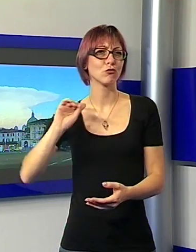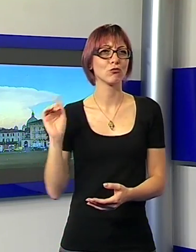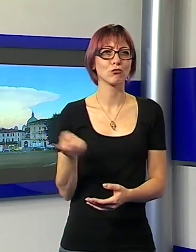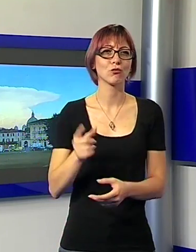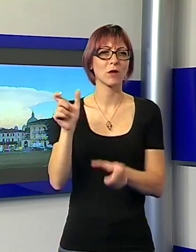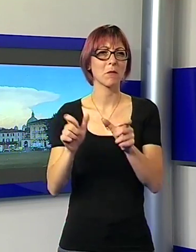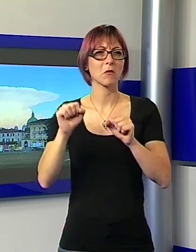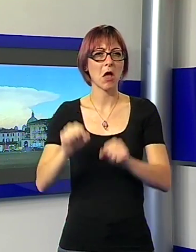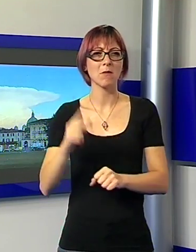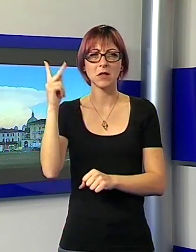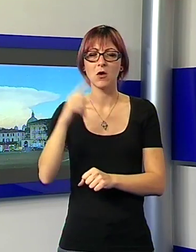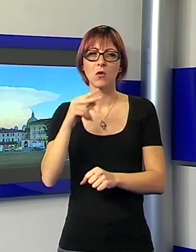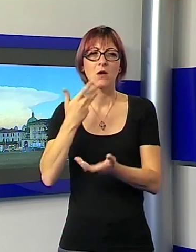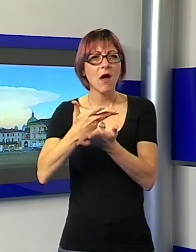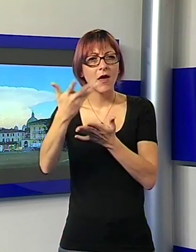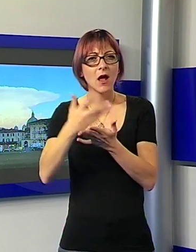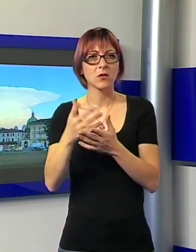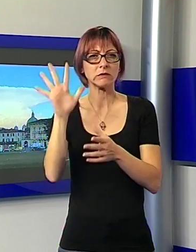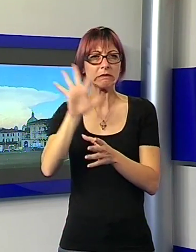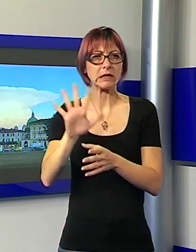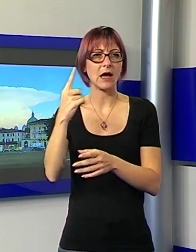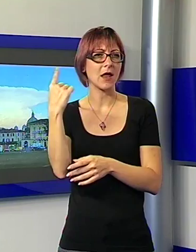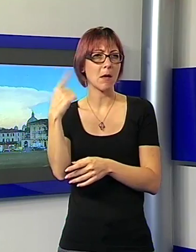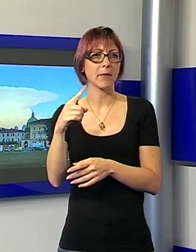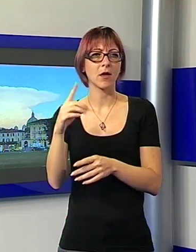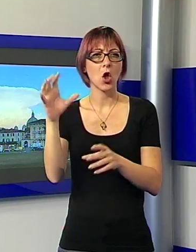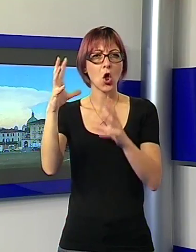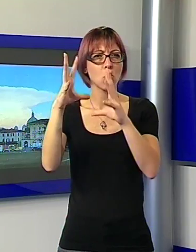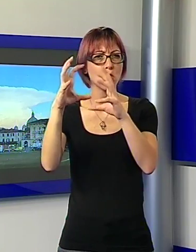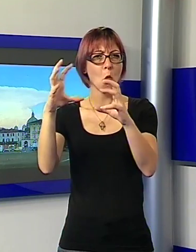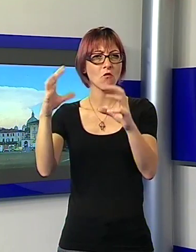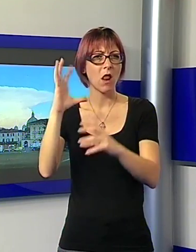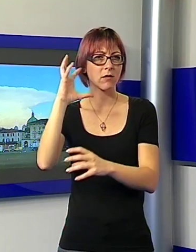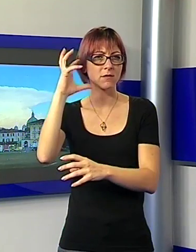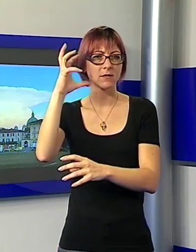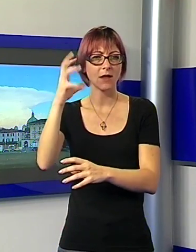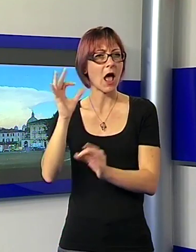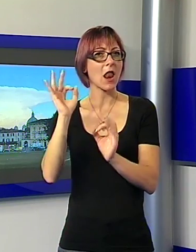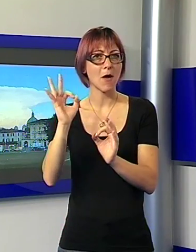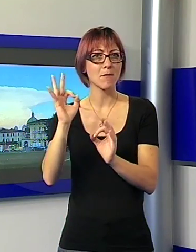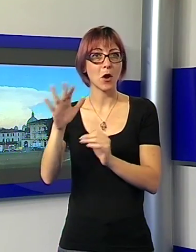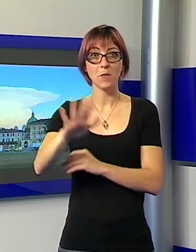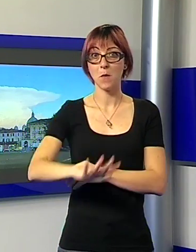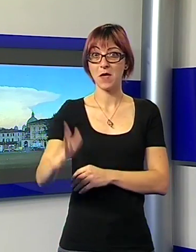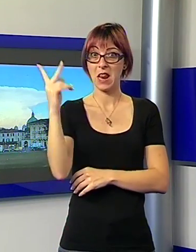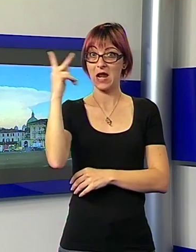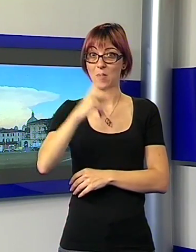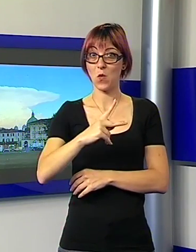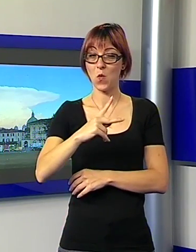lucchesi, la foto della strana nuvola che apparsa nel pomeriggio sulla piana di Lucca. Questo scorcio,